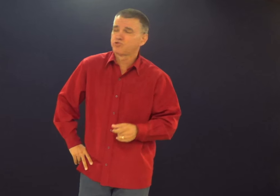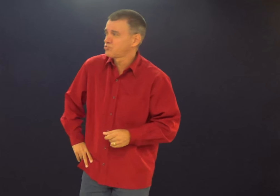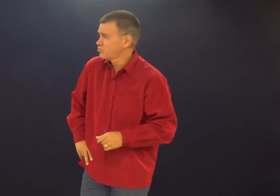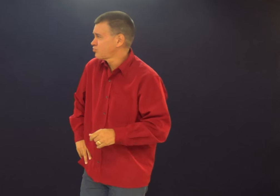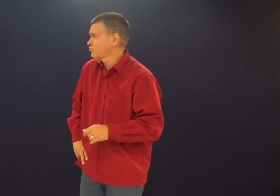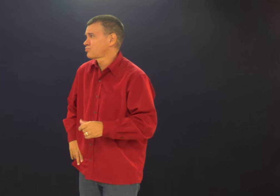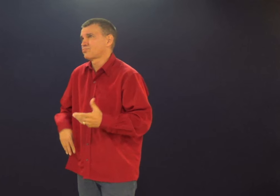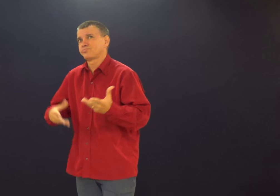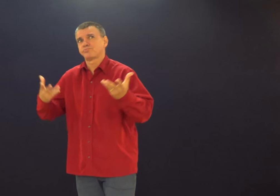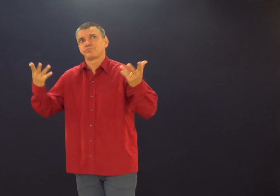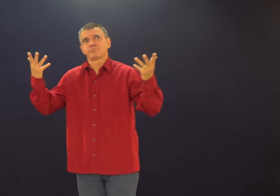Para não ficar olhando.